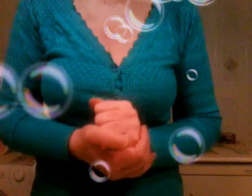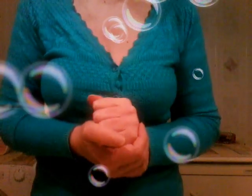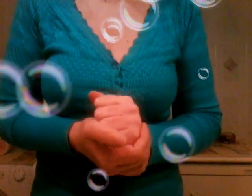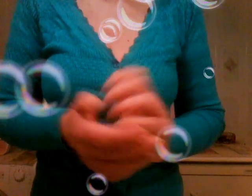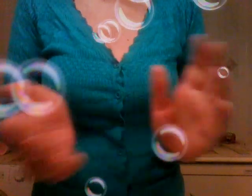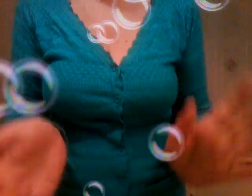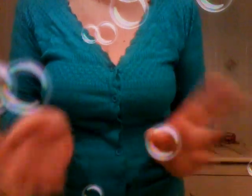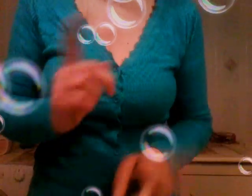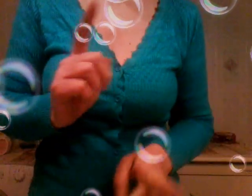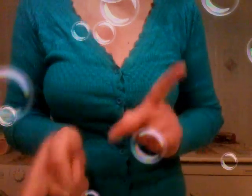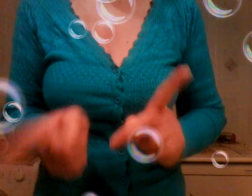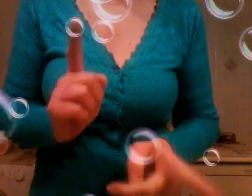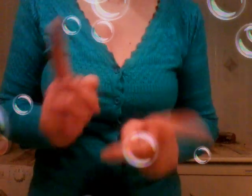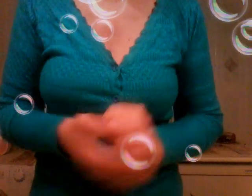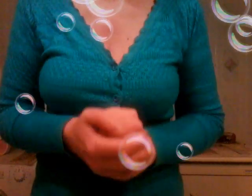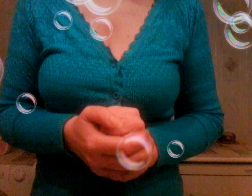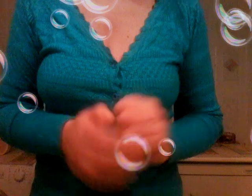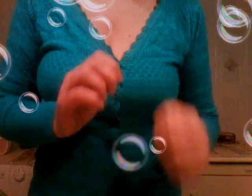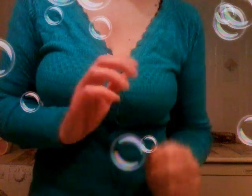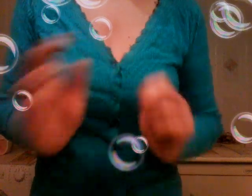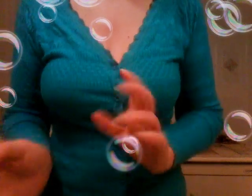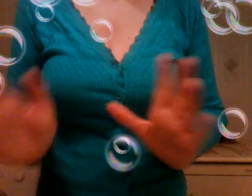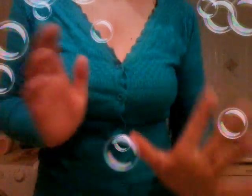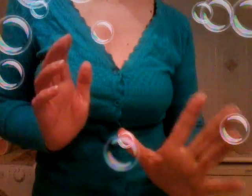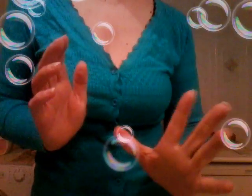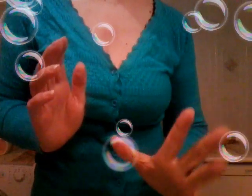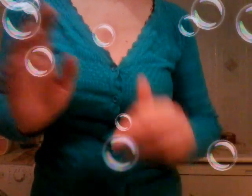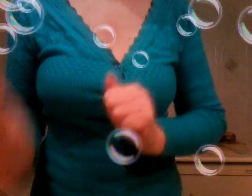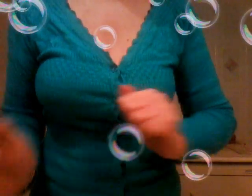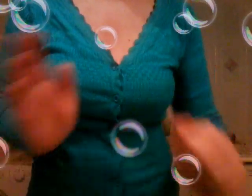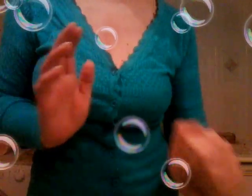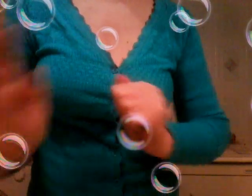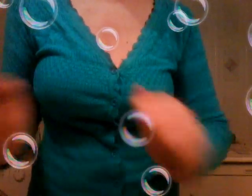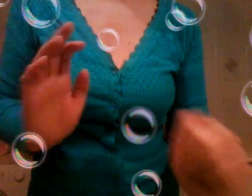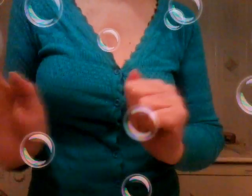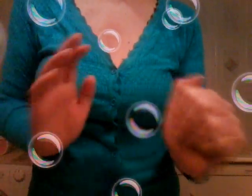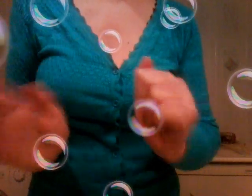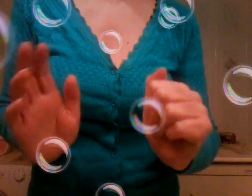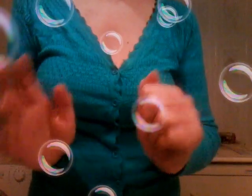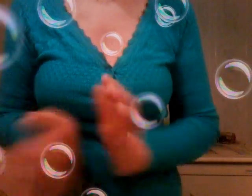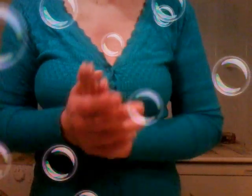volete fare la vacanza con il reddito di cittadinanza di